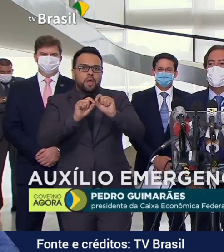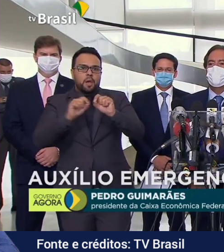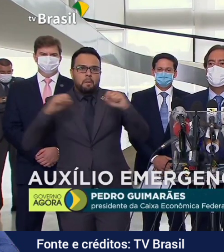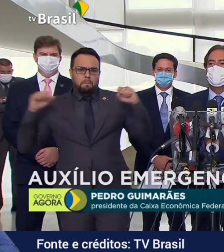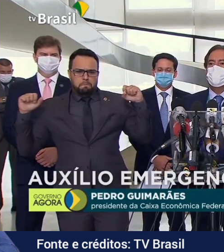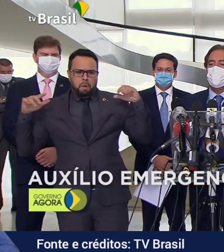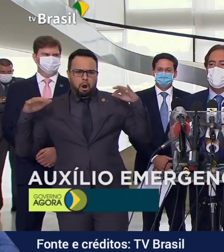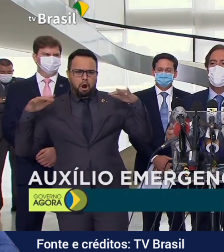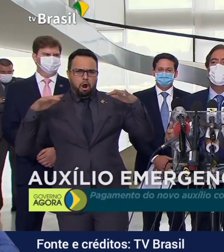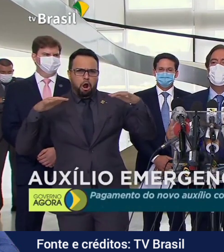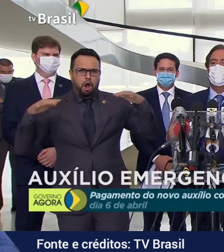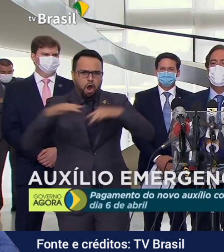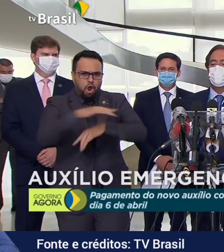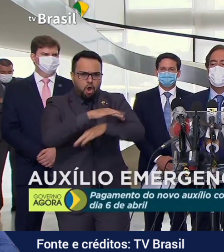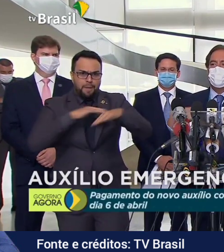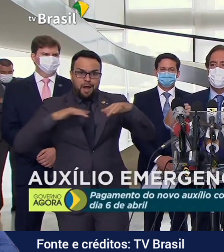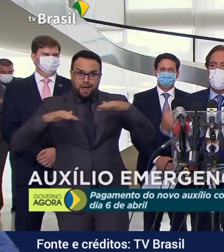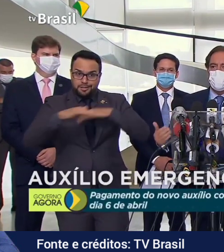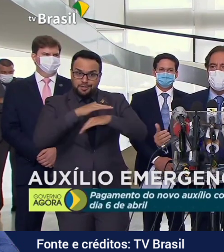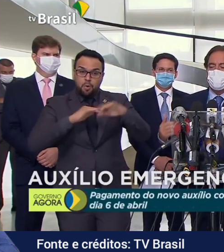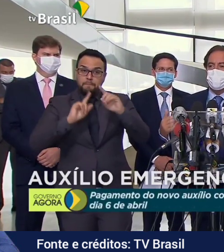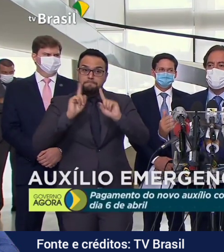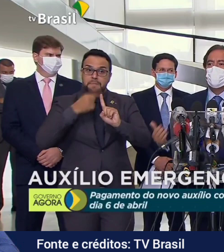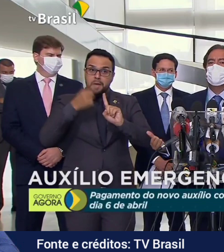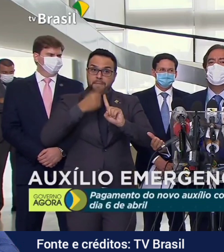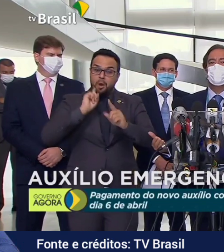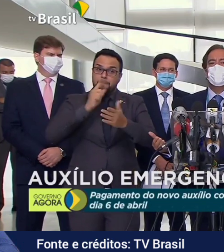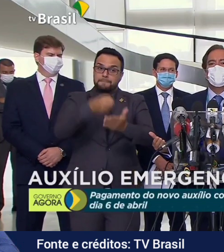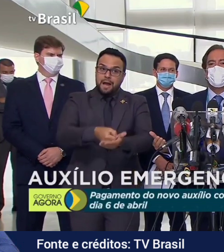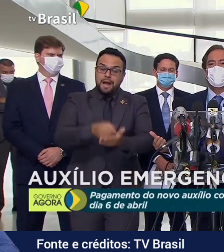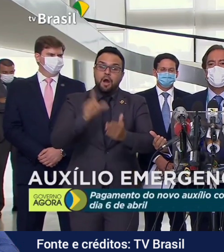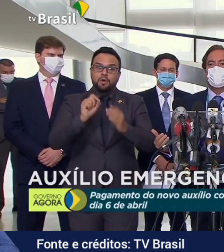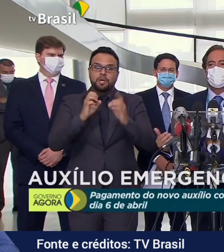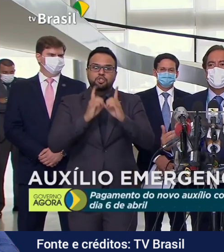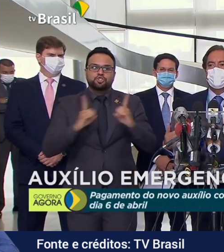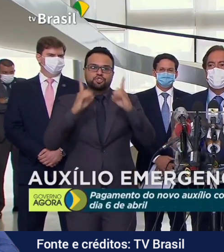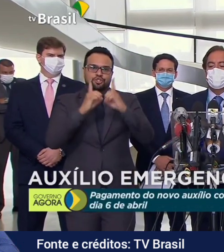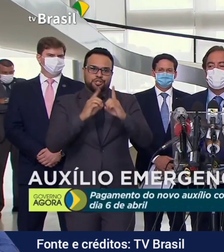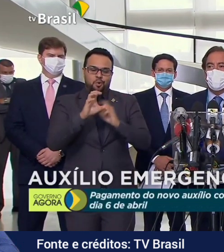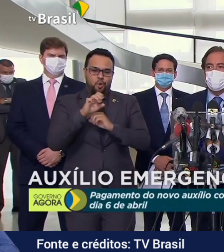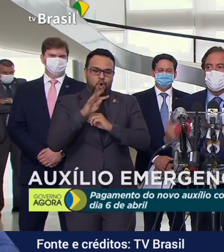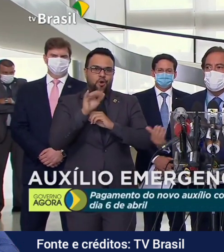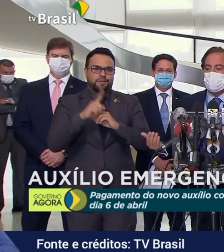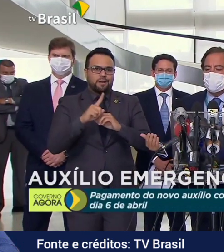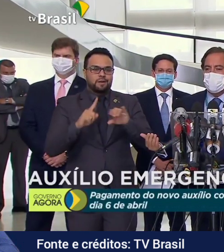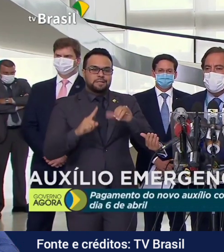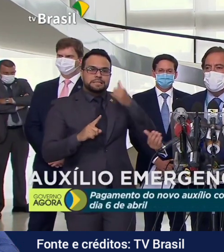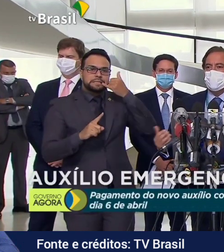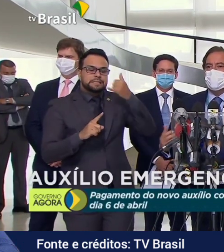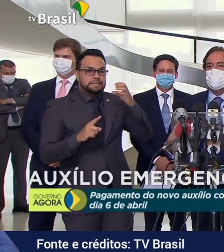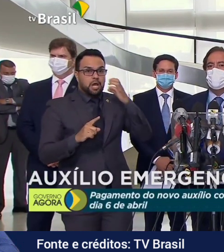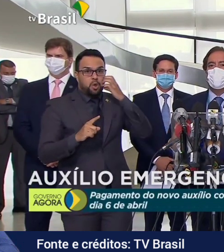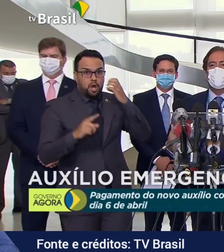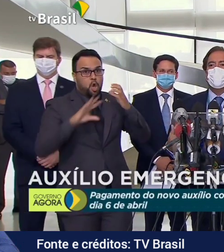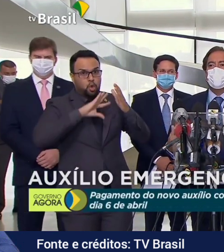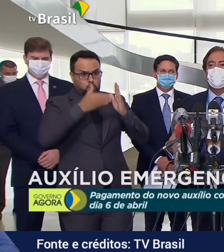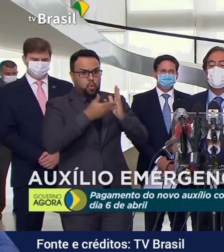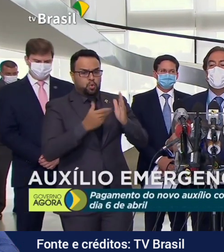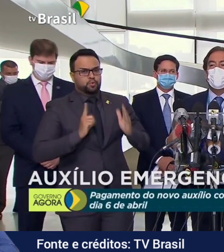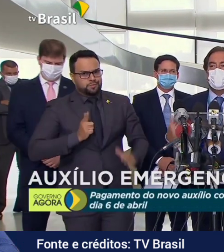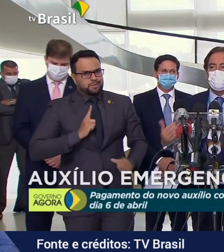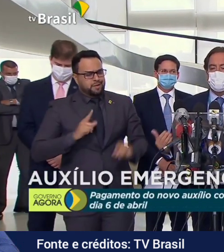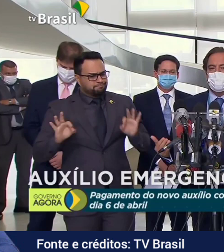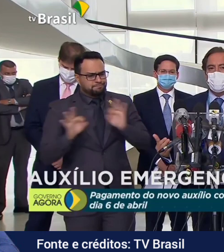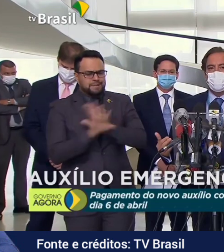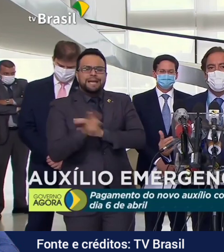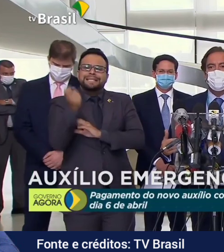faremos primeiro os depósitos nas contas digitais, todos já têm. Então, na verdade,